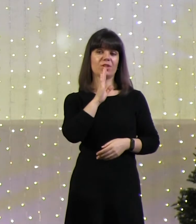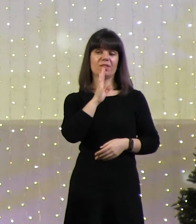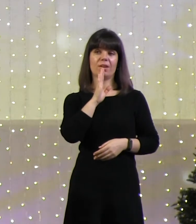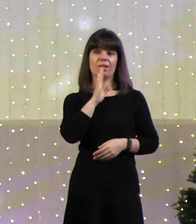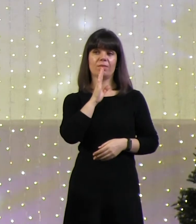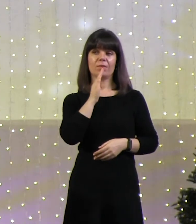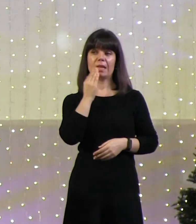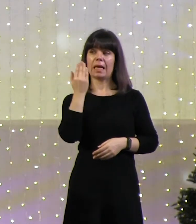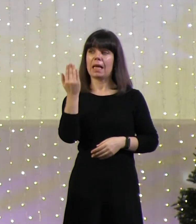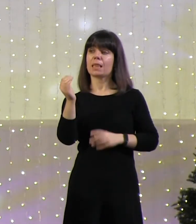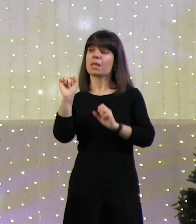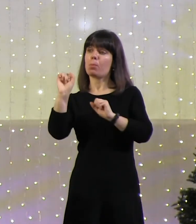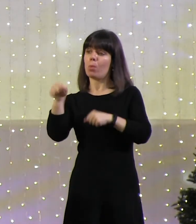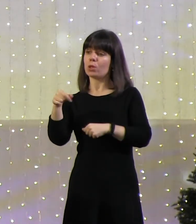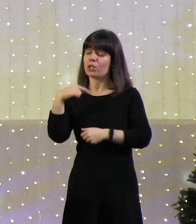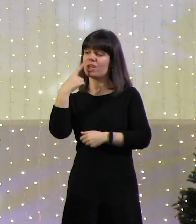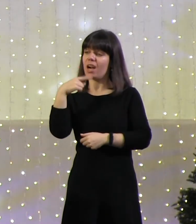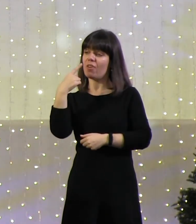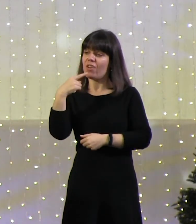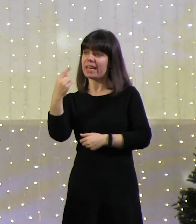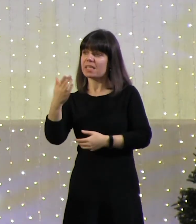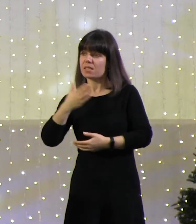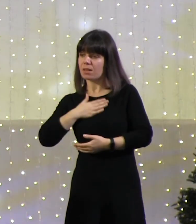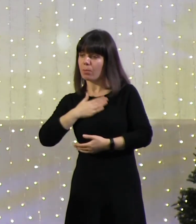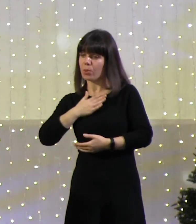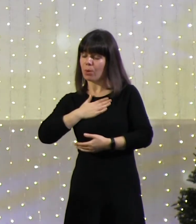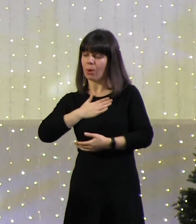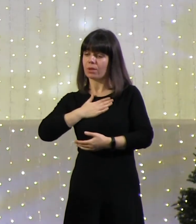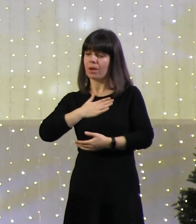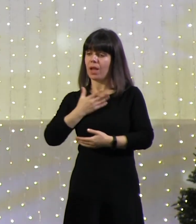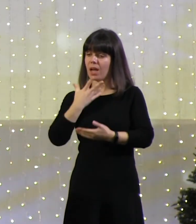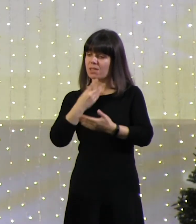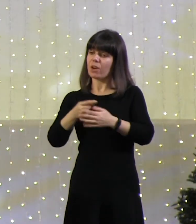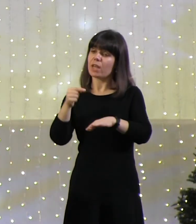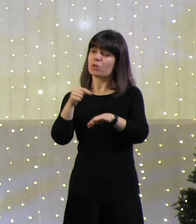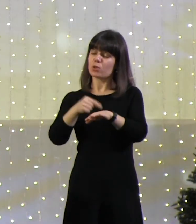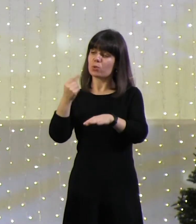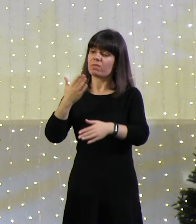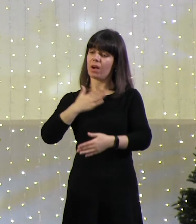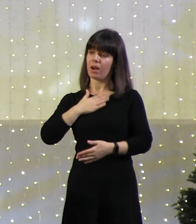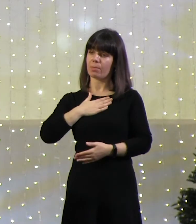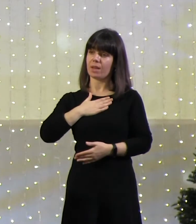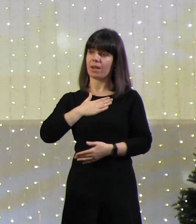ты можешь еще и говорить со мной о своих чувствах ко мне?